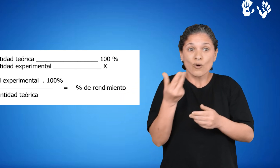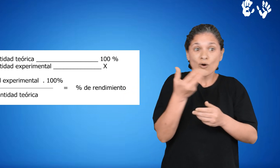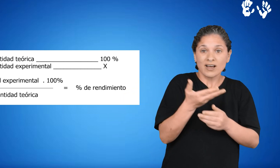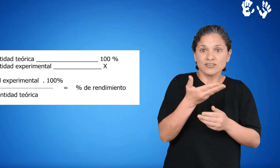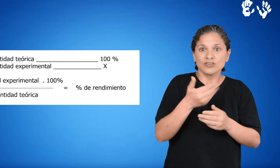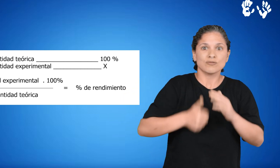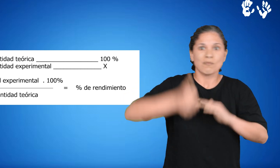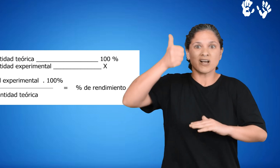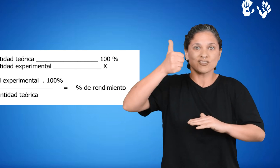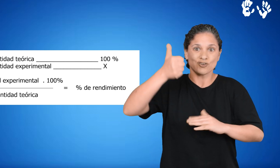partículas.